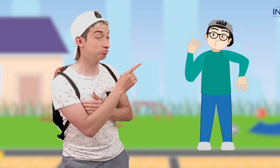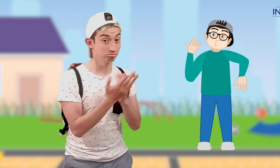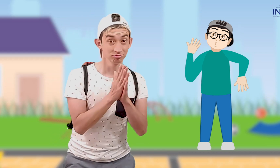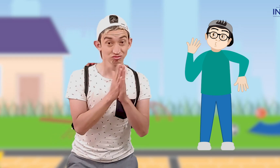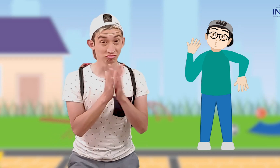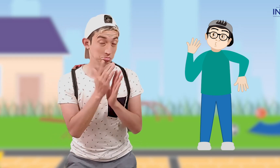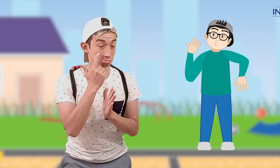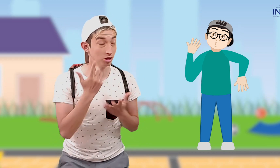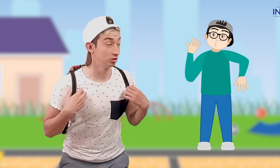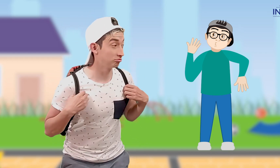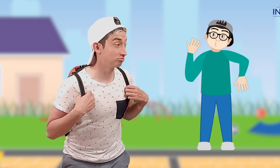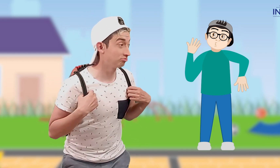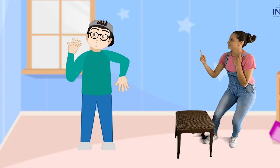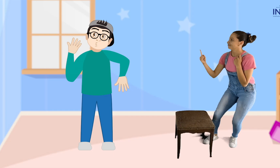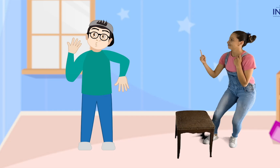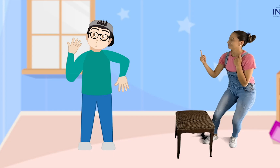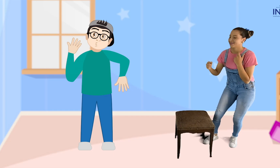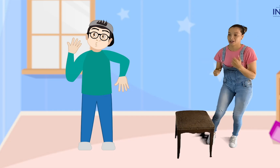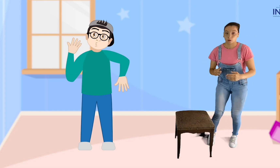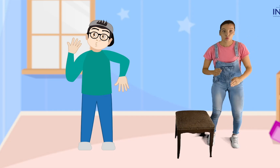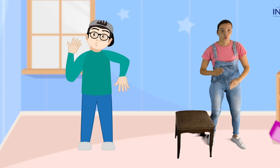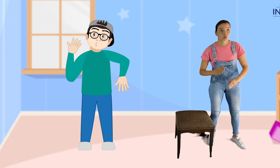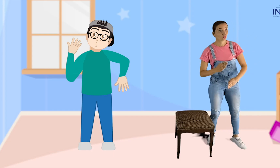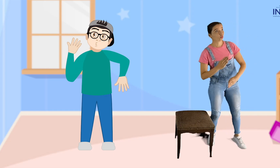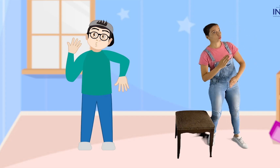¡Adelante! ¡Listo! ¡Así es!